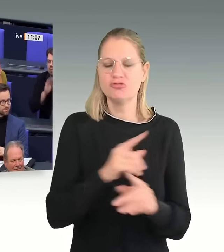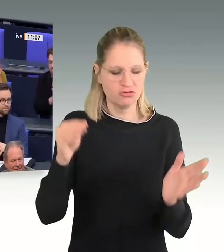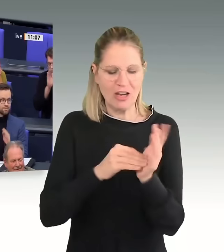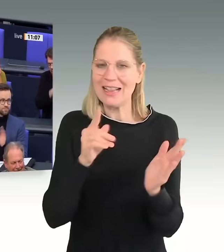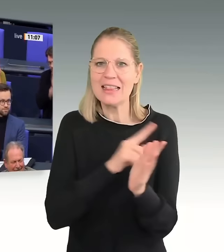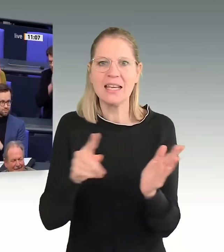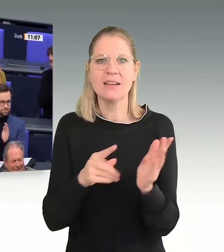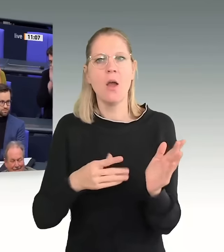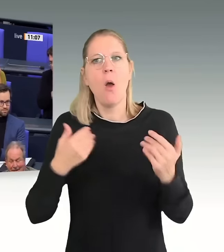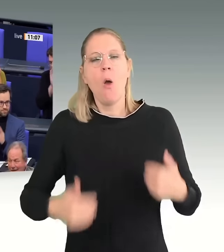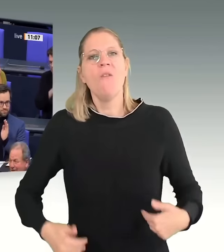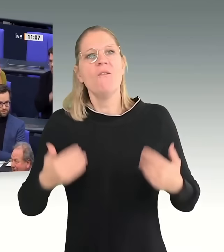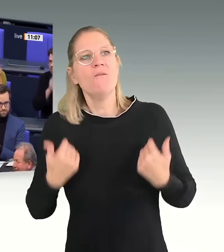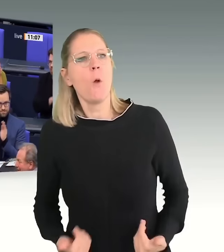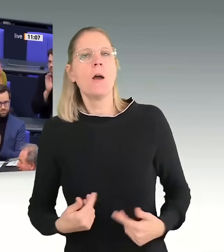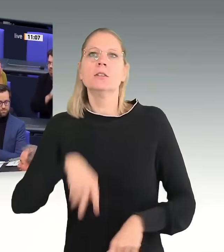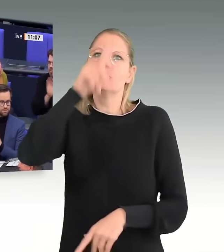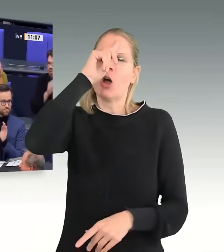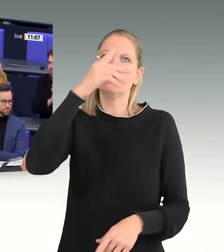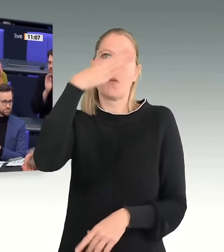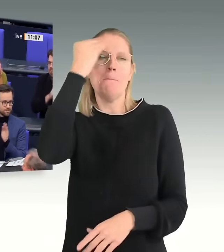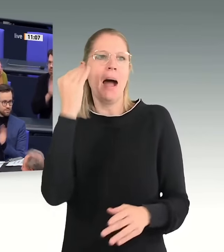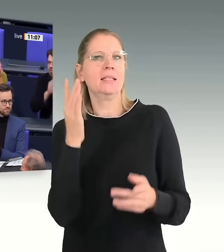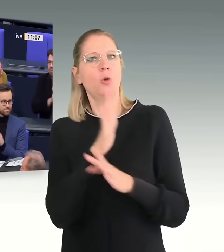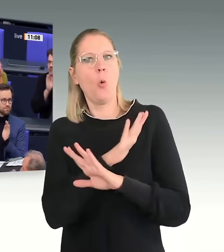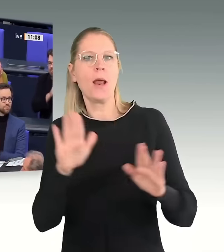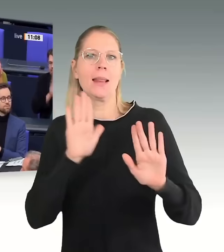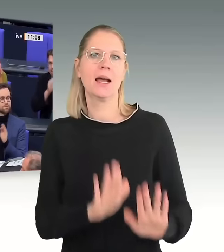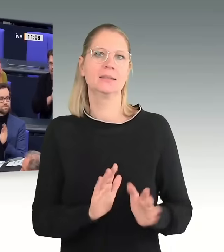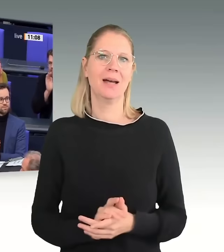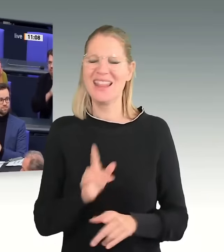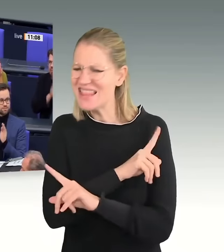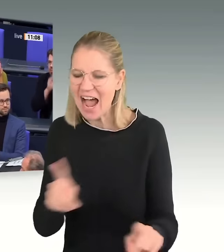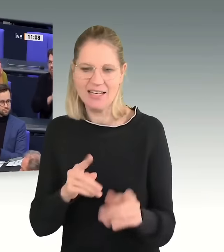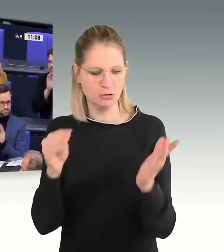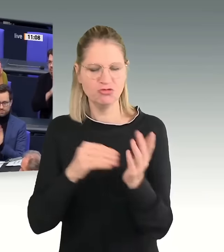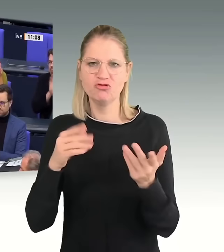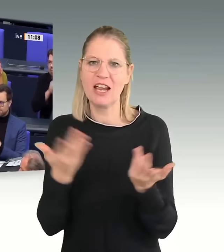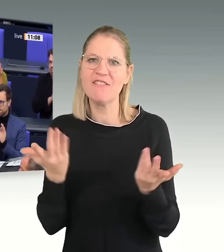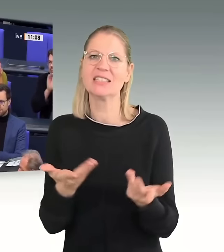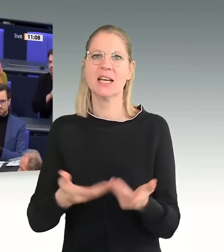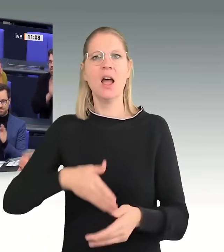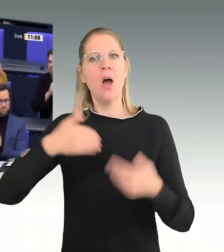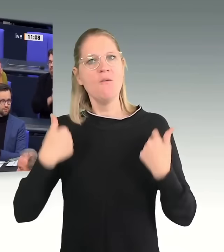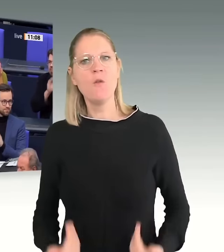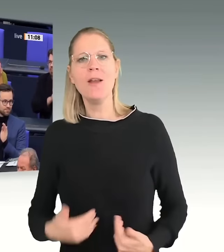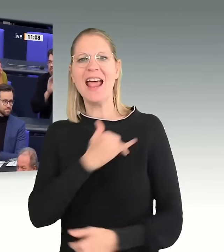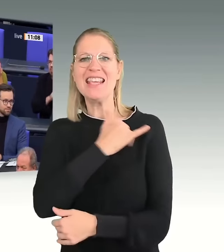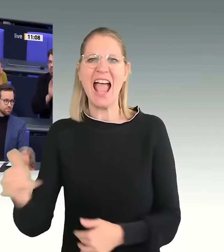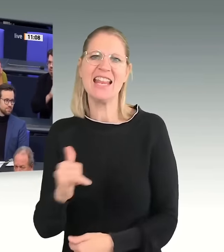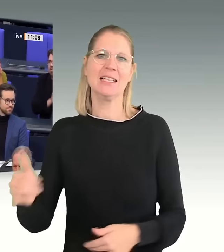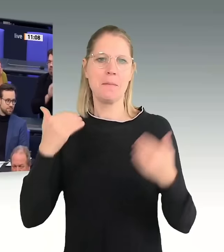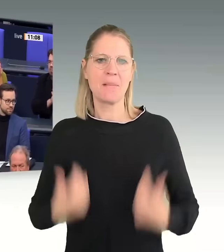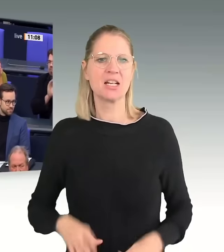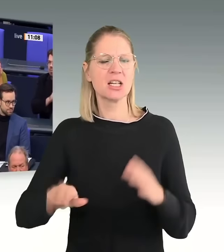ist unantastbar, sondern die Würde jedes Menschen ist unantastbar. Es gibt keine Menschen erster,